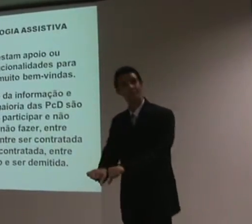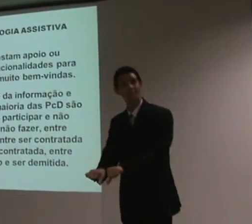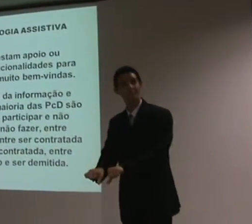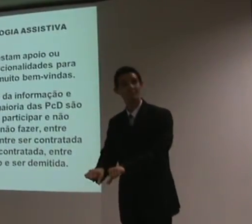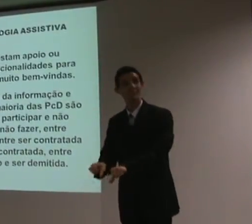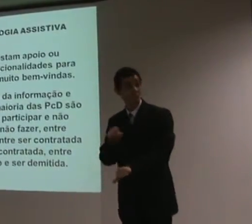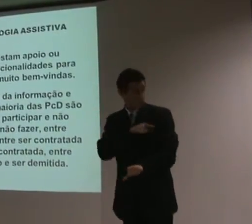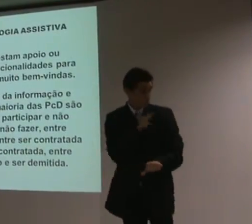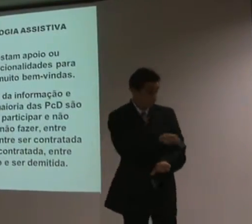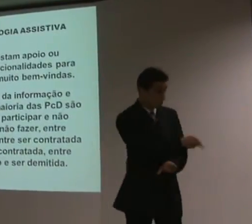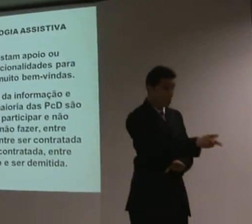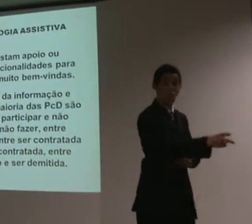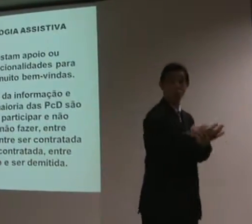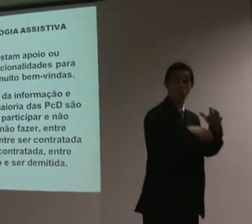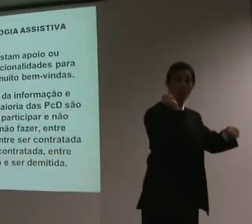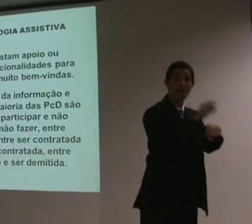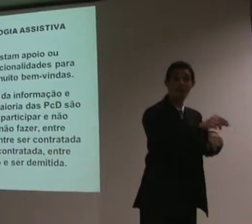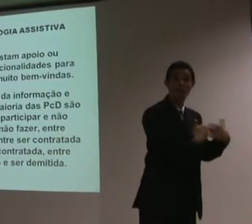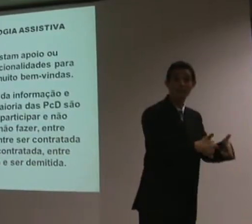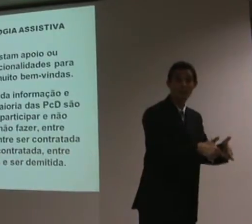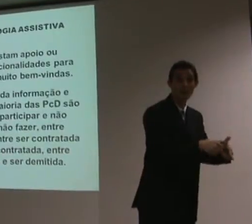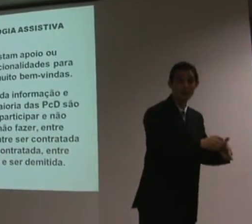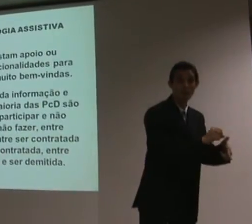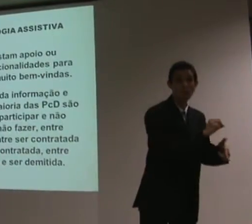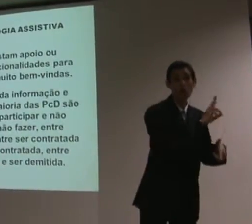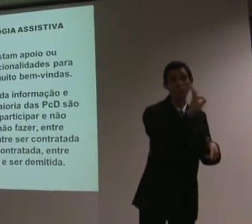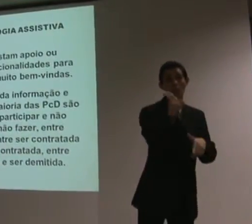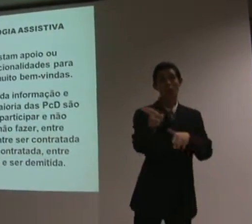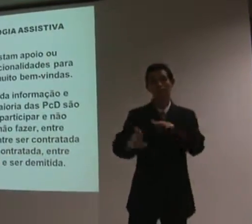entre permanecer no emprego e ser demitida.